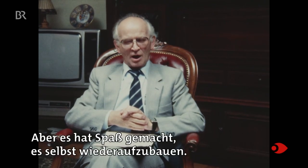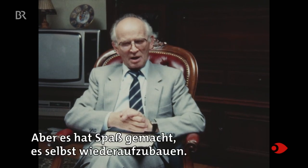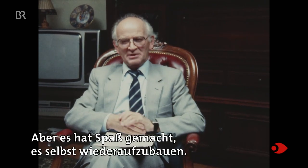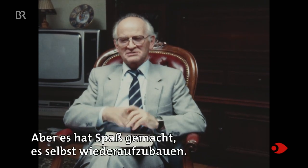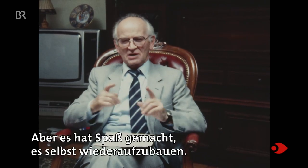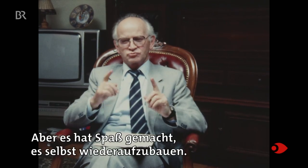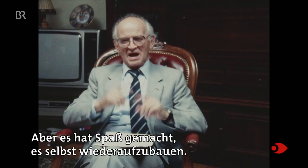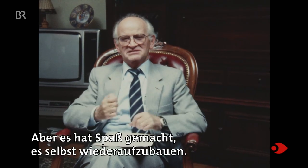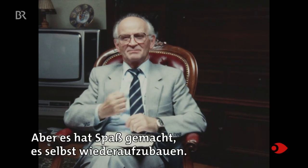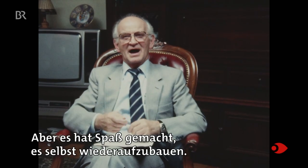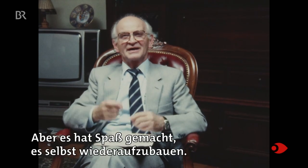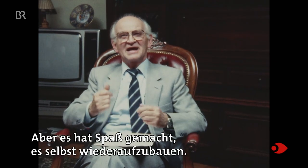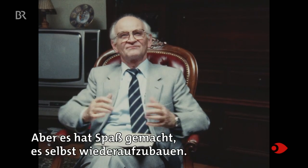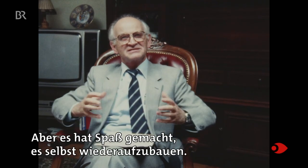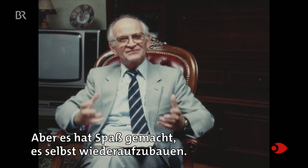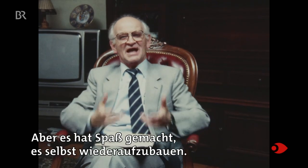es hat Spaß gemacht, es selbst wieder aufzubauen.